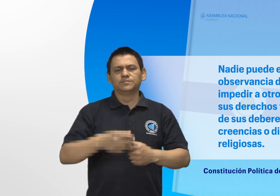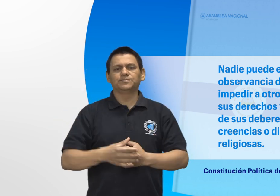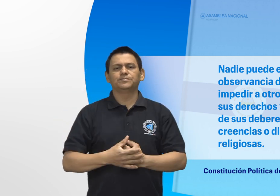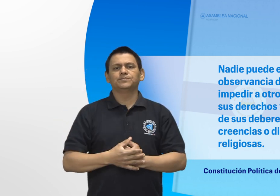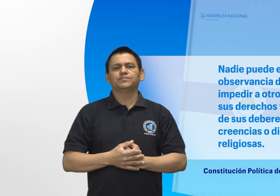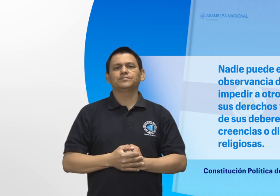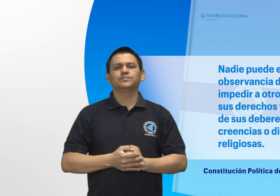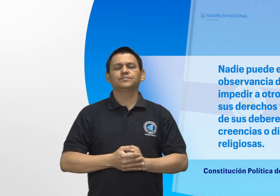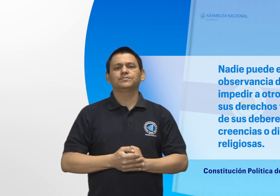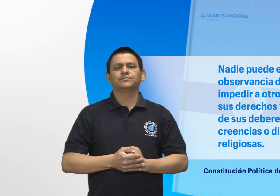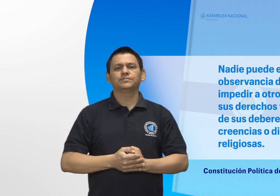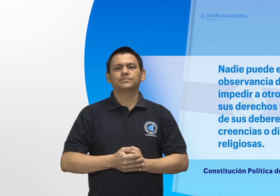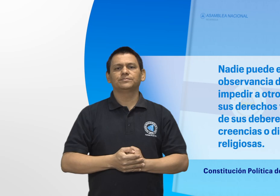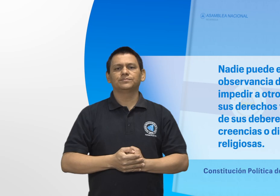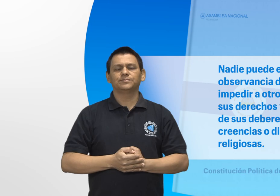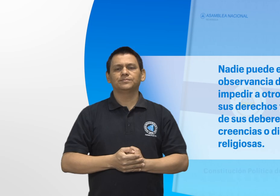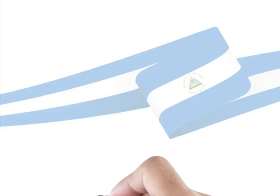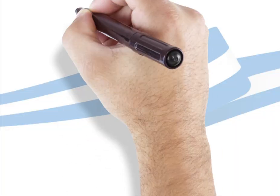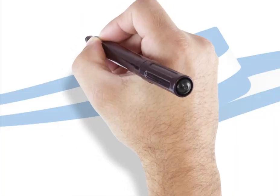religiosas. Música